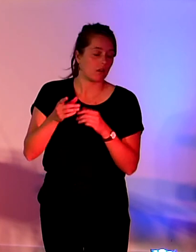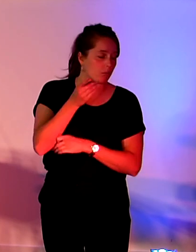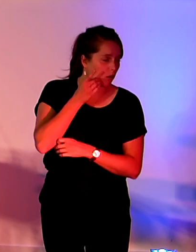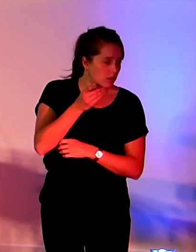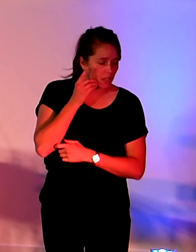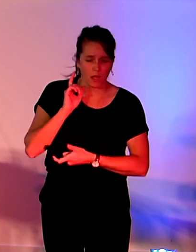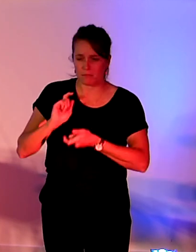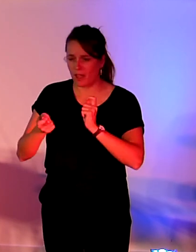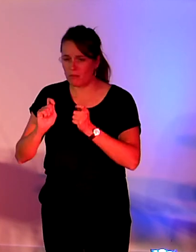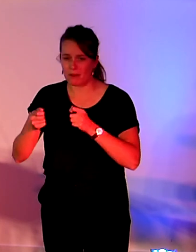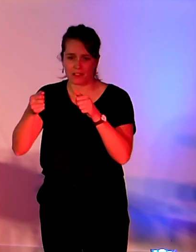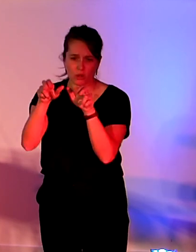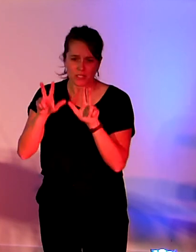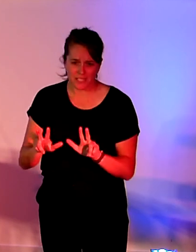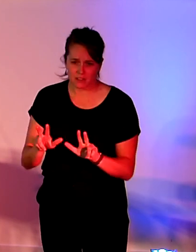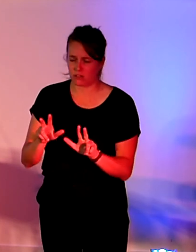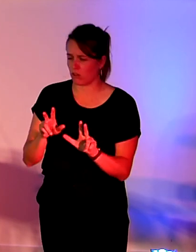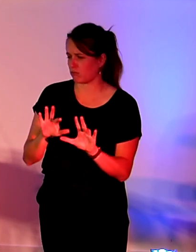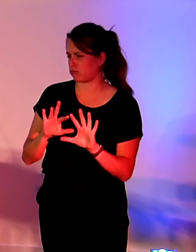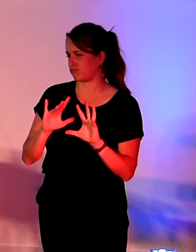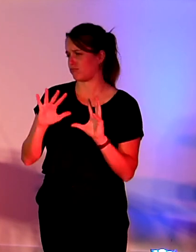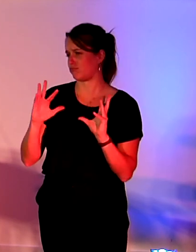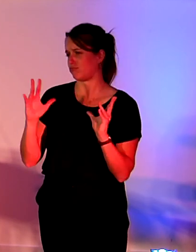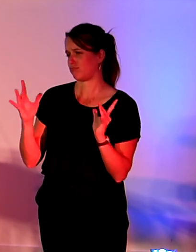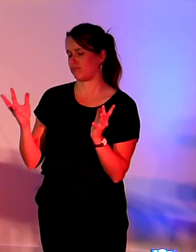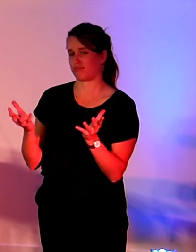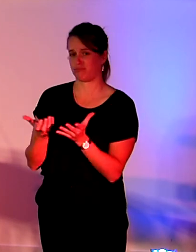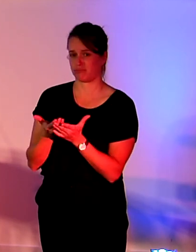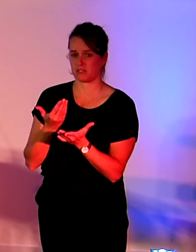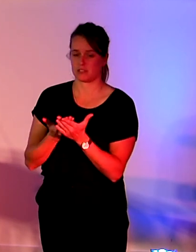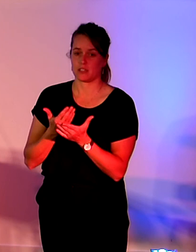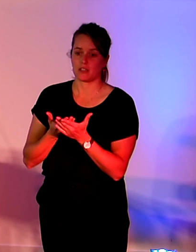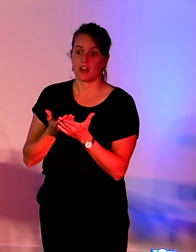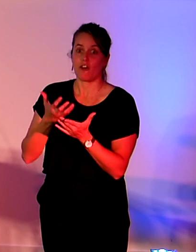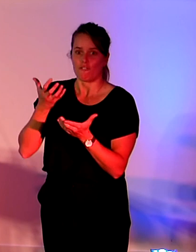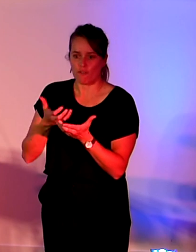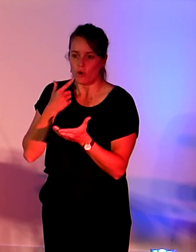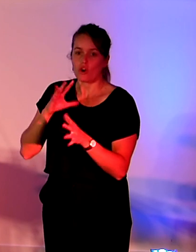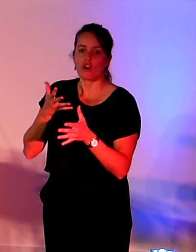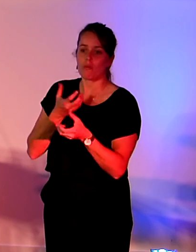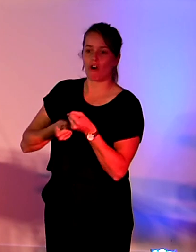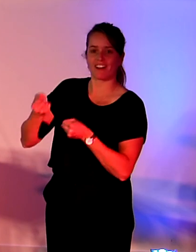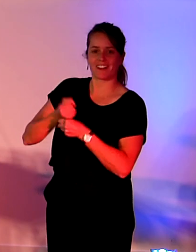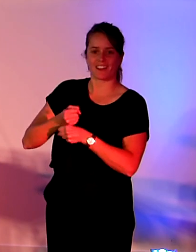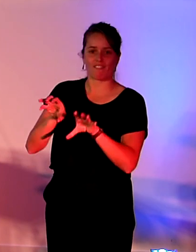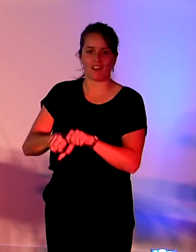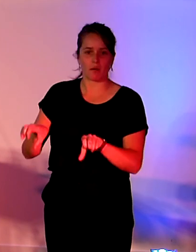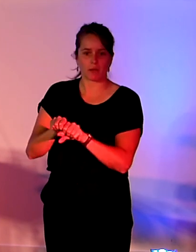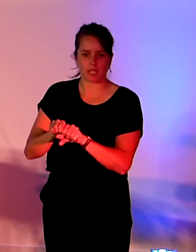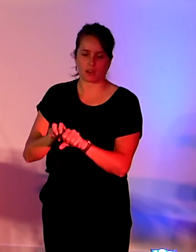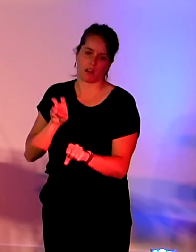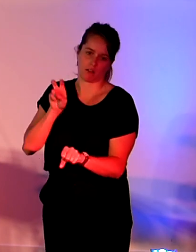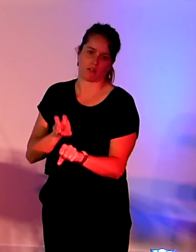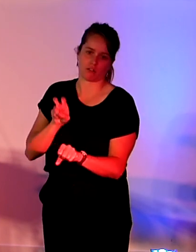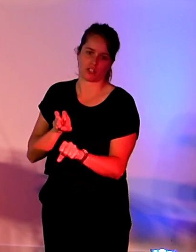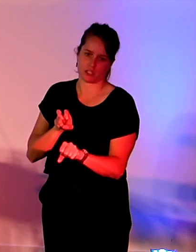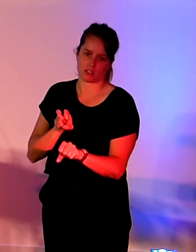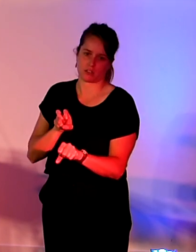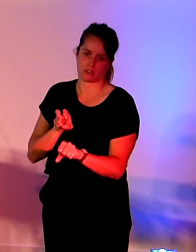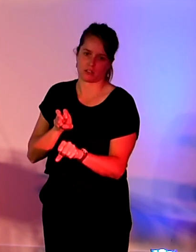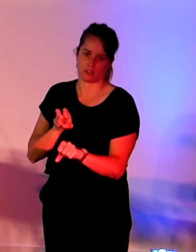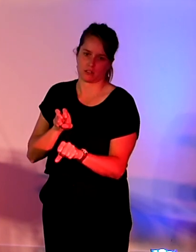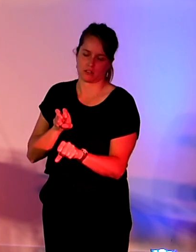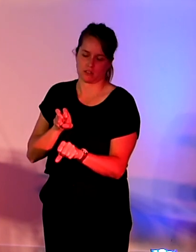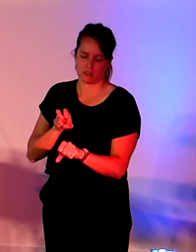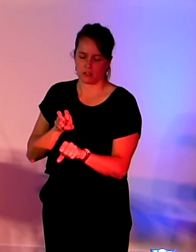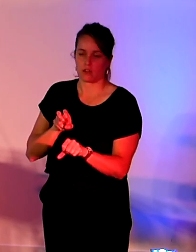ordinateurs, en vertu de la directive éco-conception. Et on peut citer aussi d'autres projets, notamment un texte